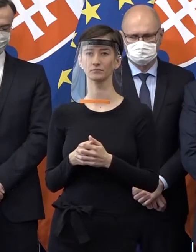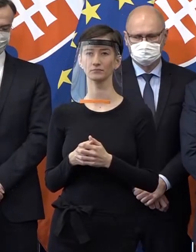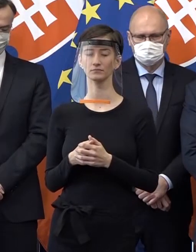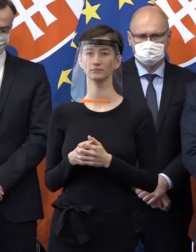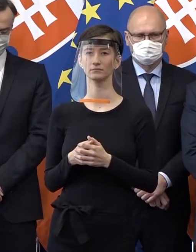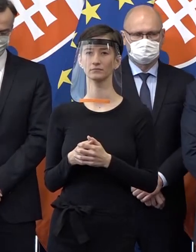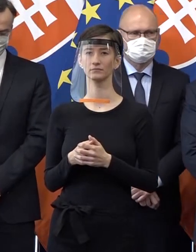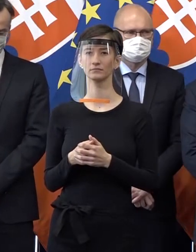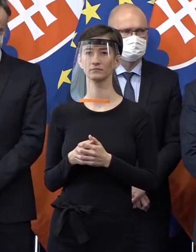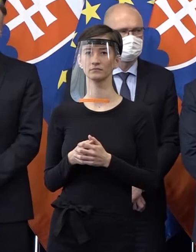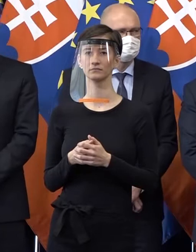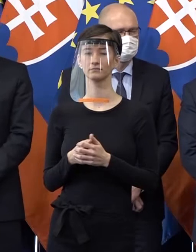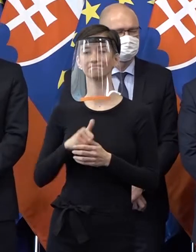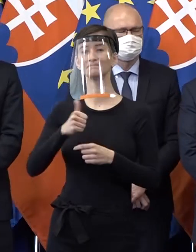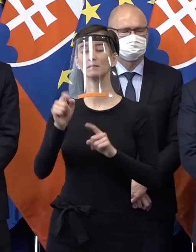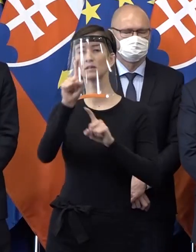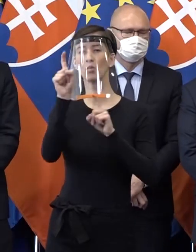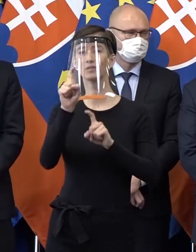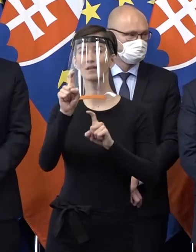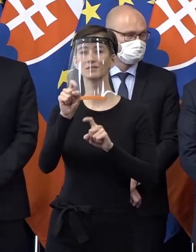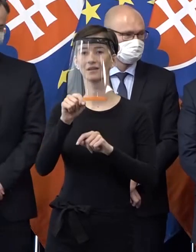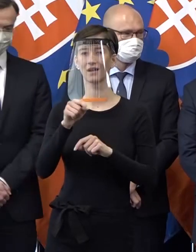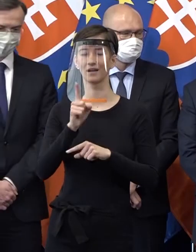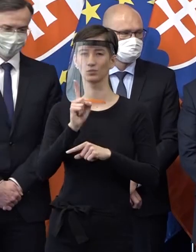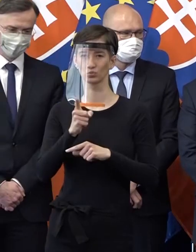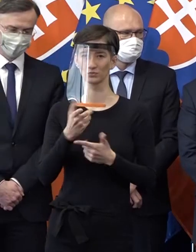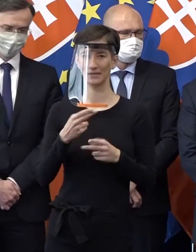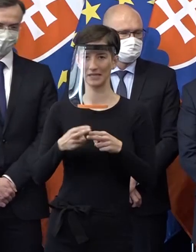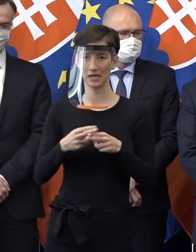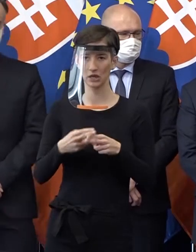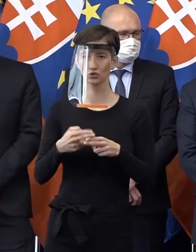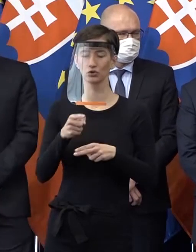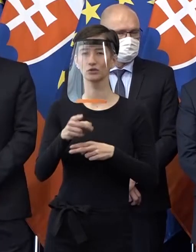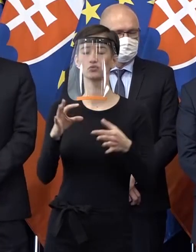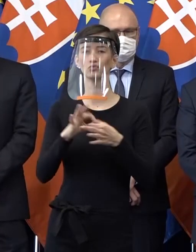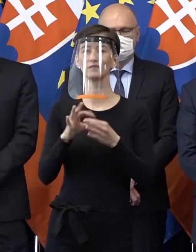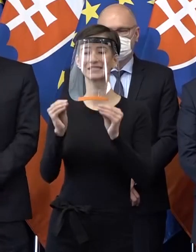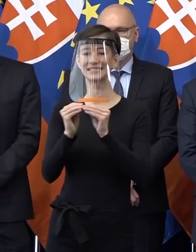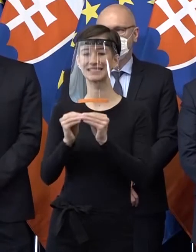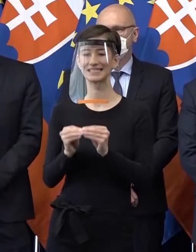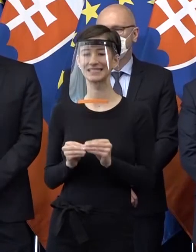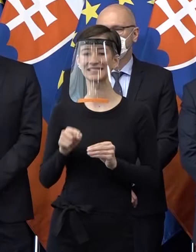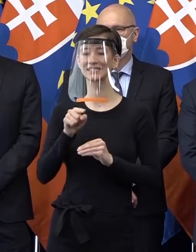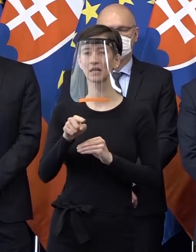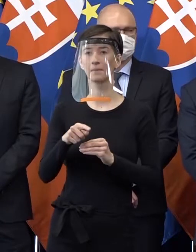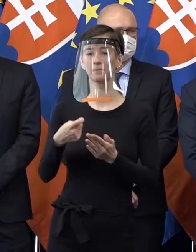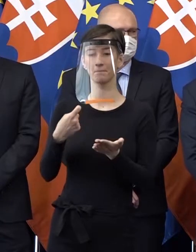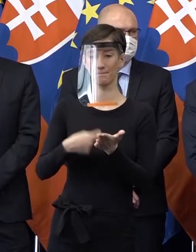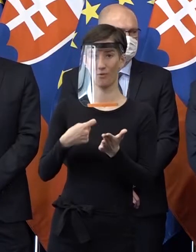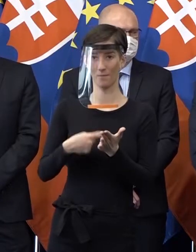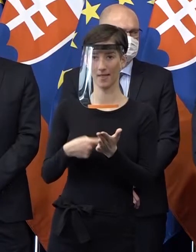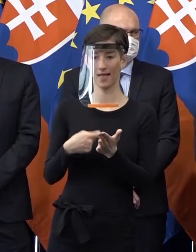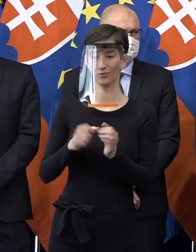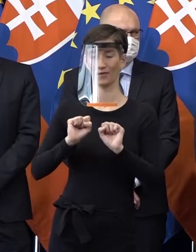Je tam dosportná otázka aj vo vnútri. U nás je to systém stanovovania poplatkov za distribúciu elektriny a